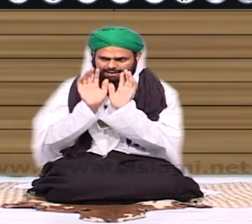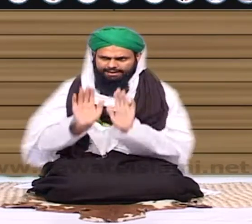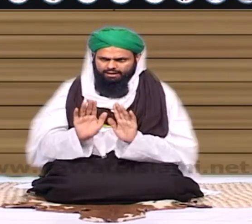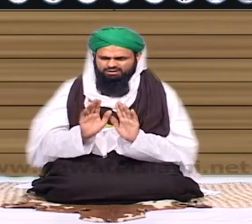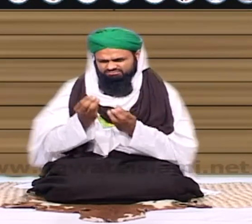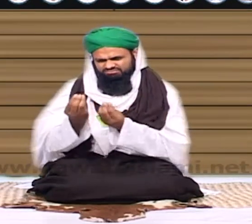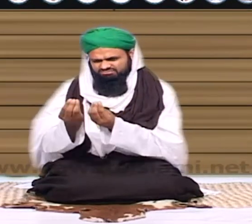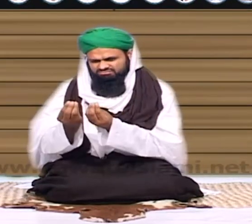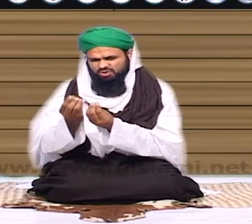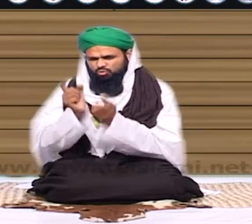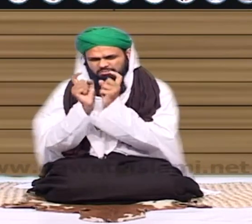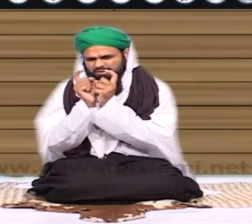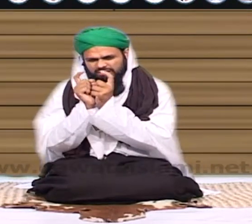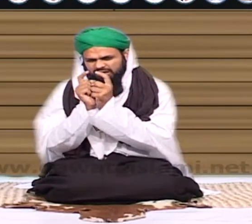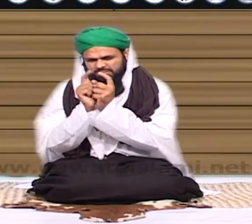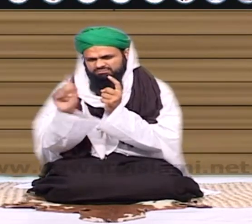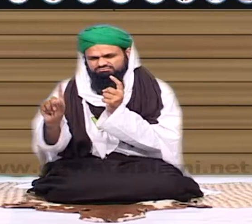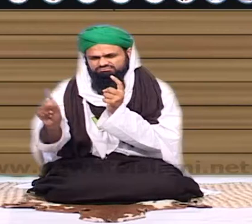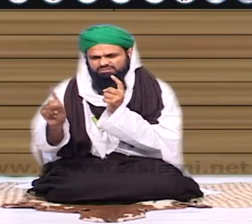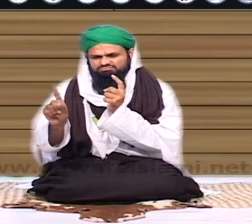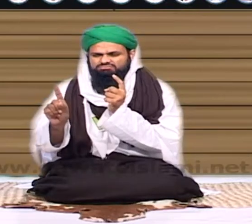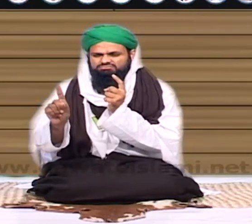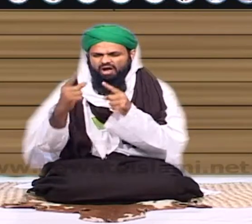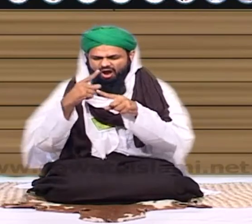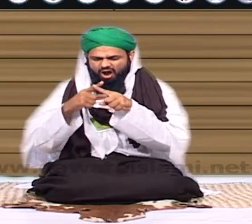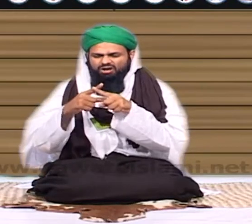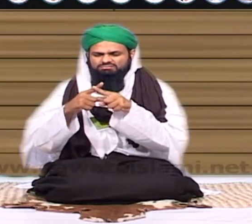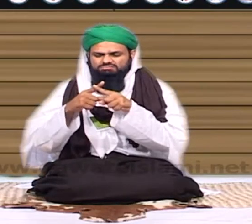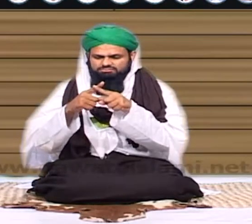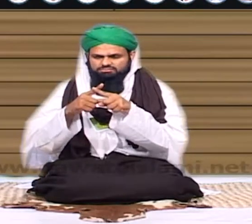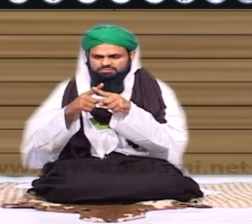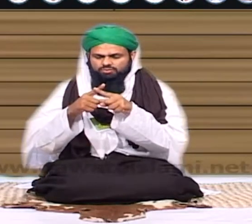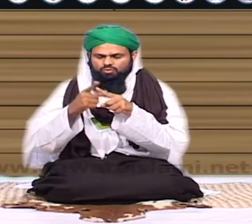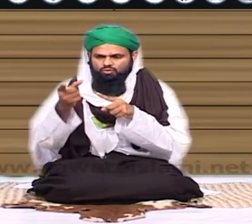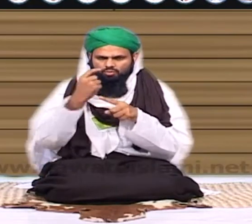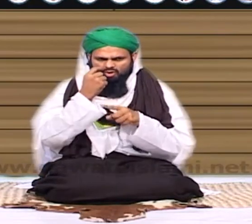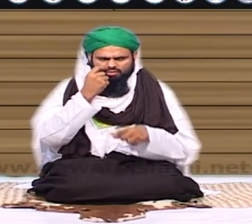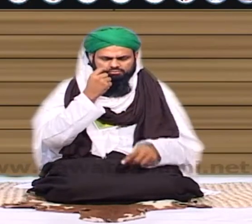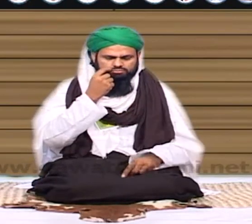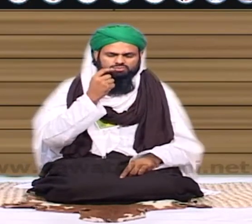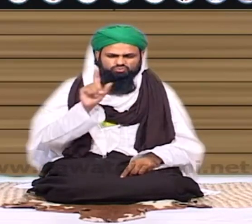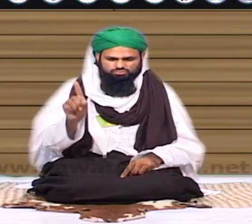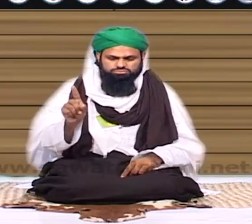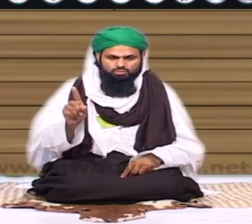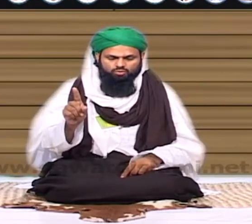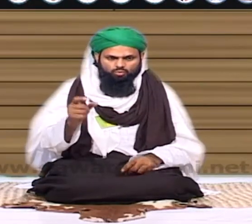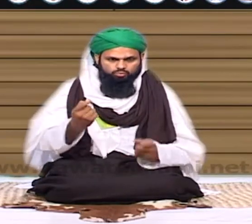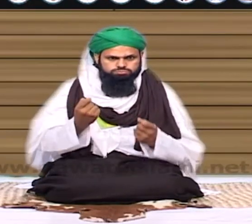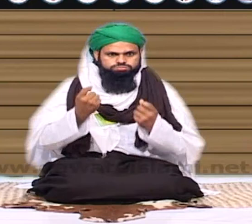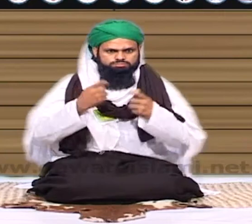غیبت کرنے والے سے درخواست کر دے کہ بھائی آپ غیبت نہ چاہیے مارا عمروانی آپ غیبت نہ